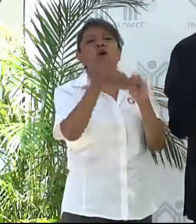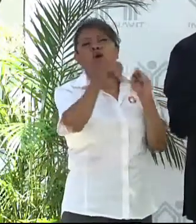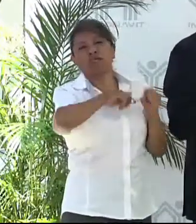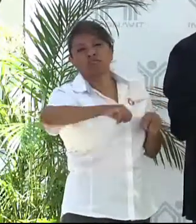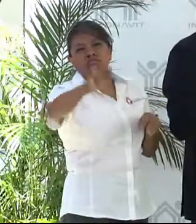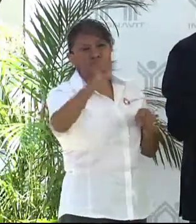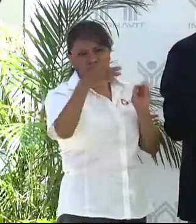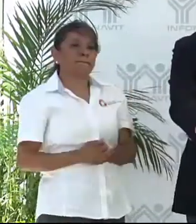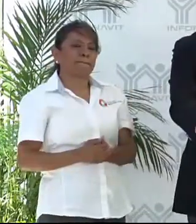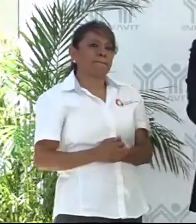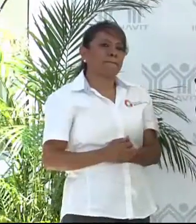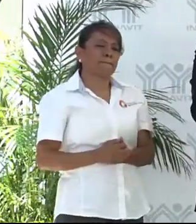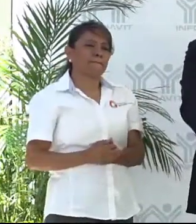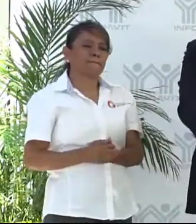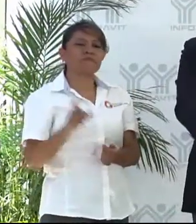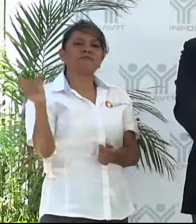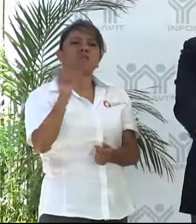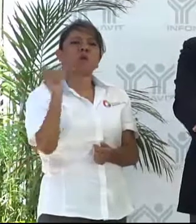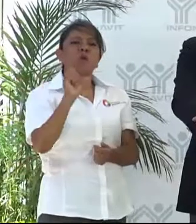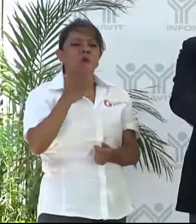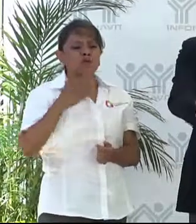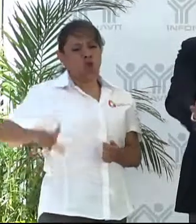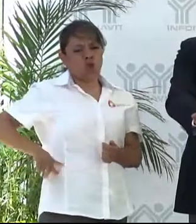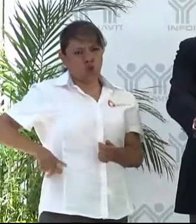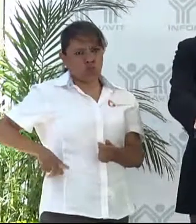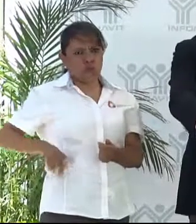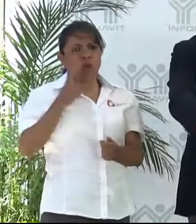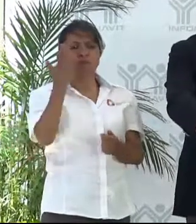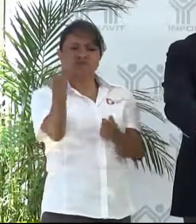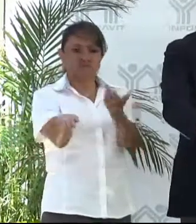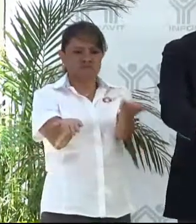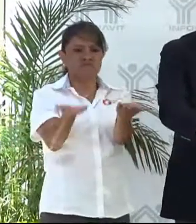a su hogar. Que cuando se gobierna se escogen dos caminos.